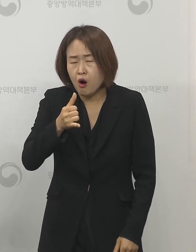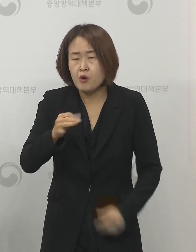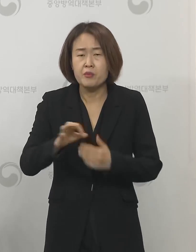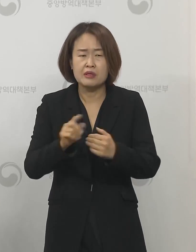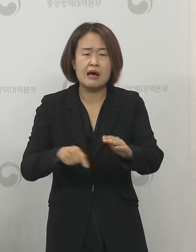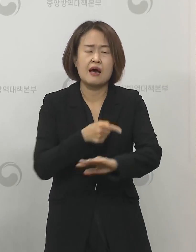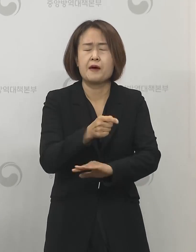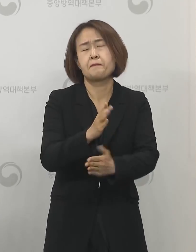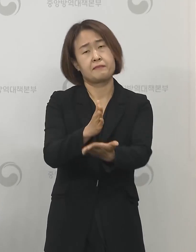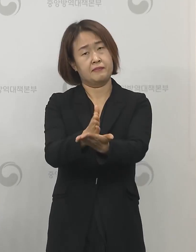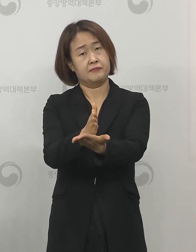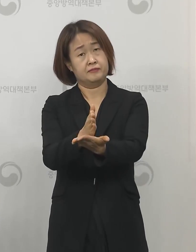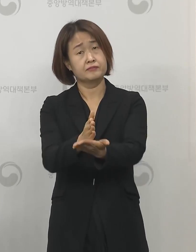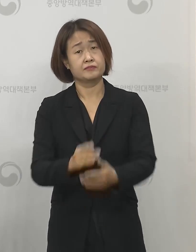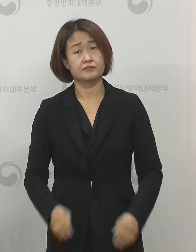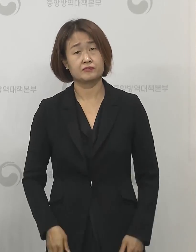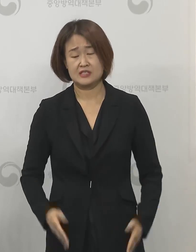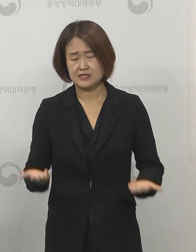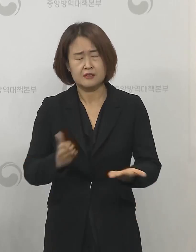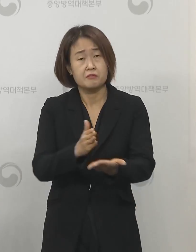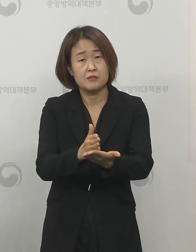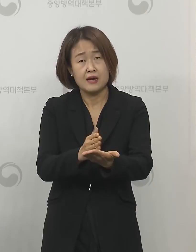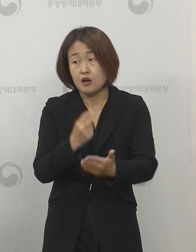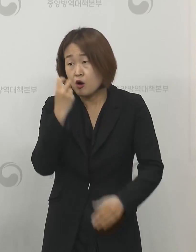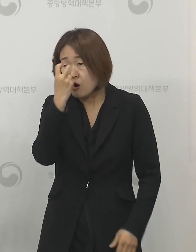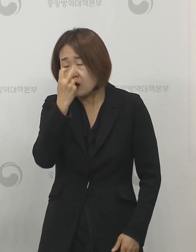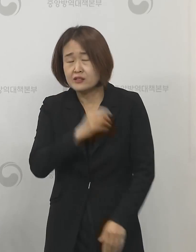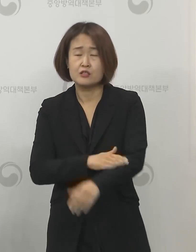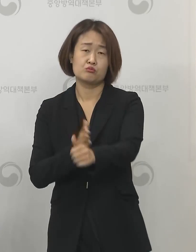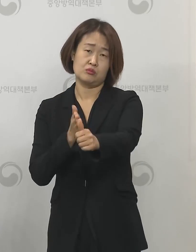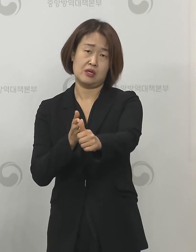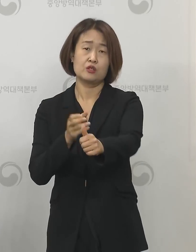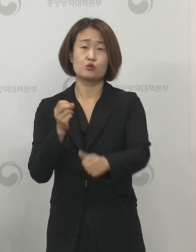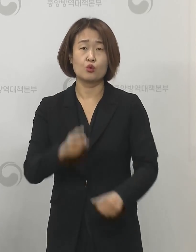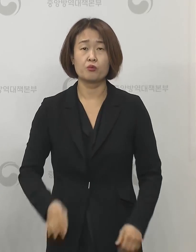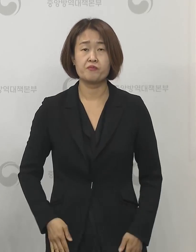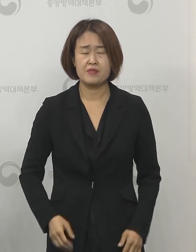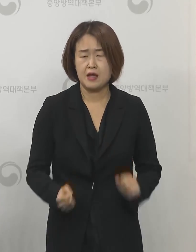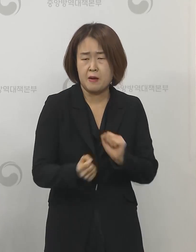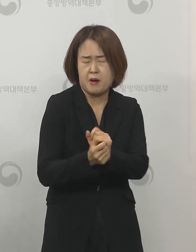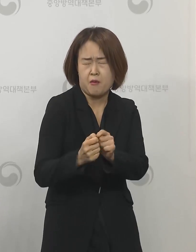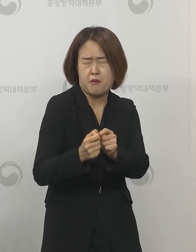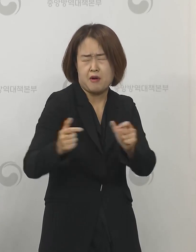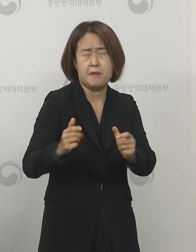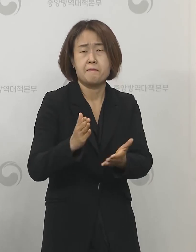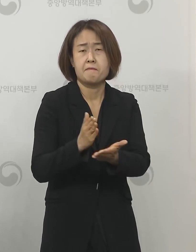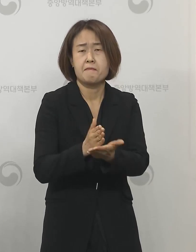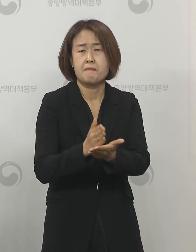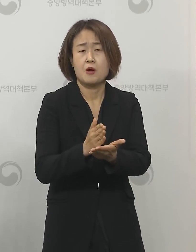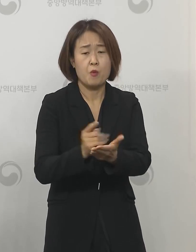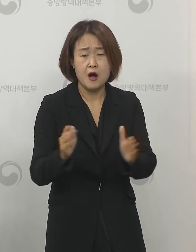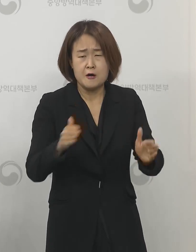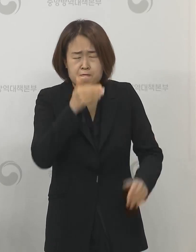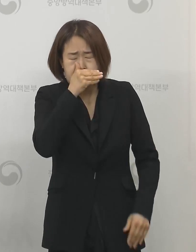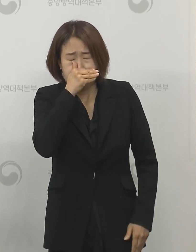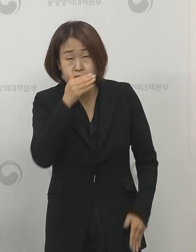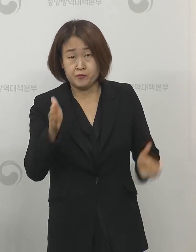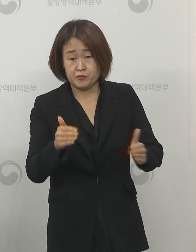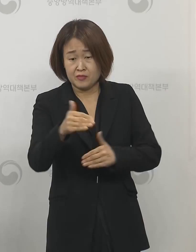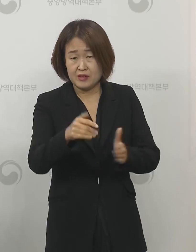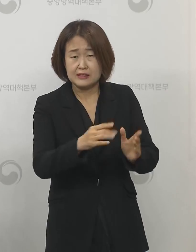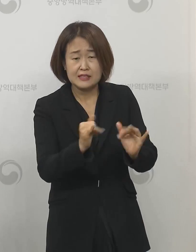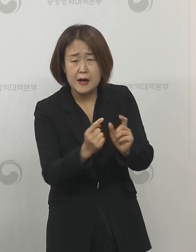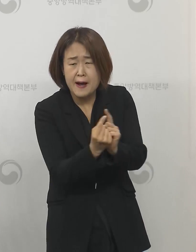출근을 참가하고 검사를 받아주시고 또 감염 확산의 위험이 큰 밀폐된 그런 환경, 밀접한